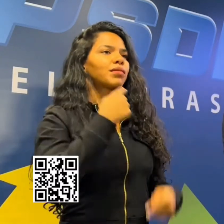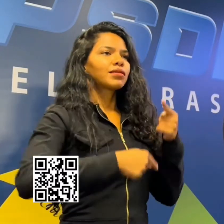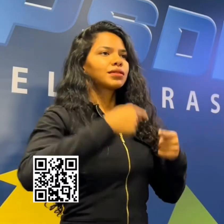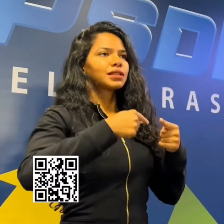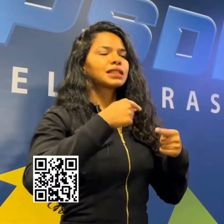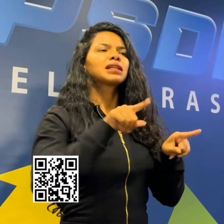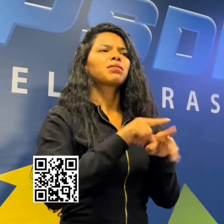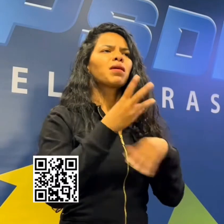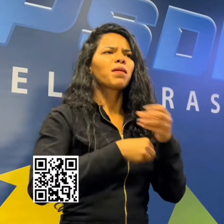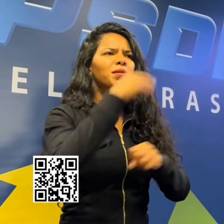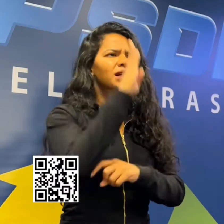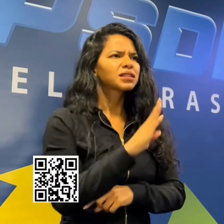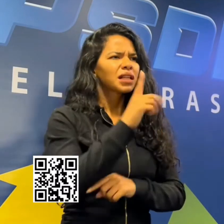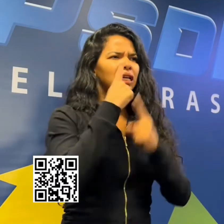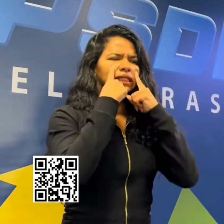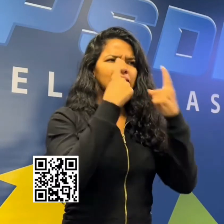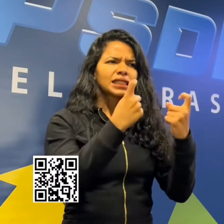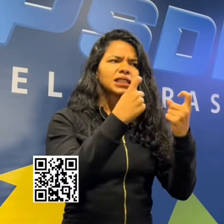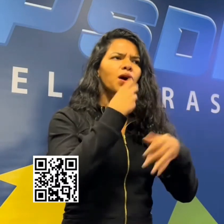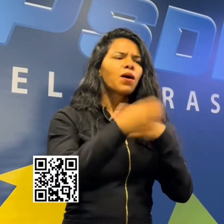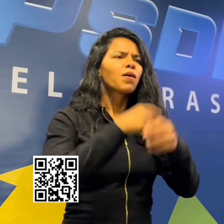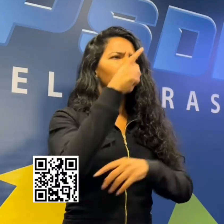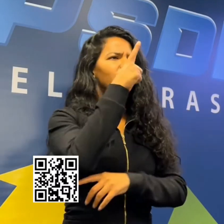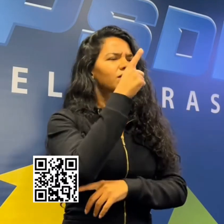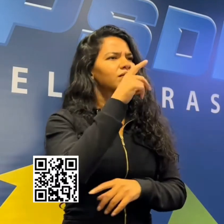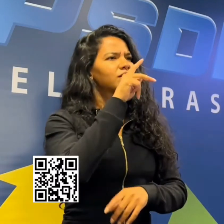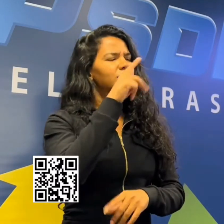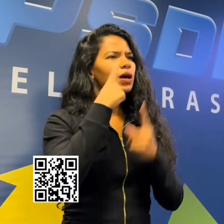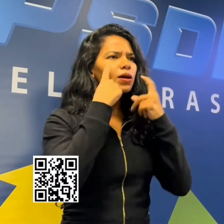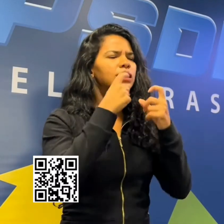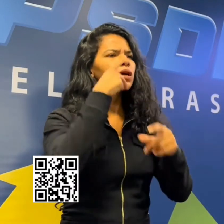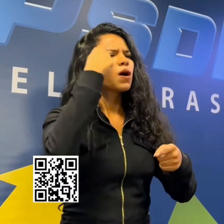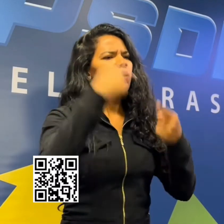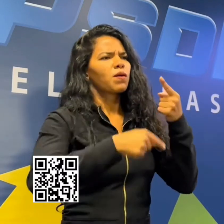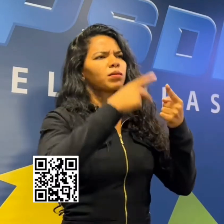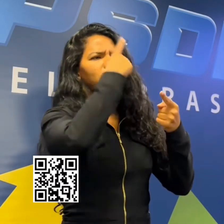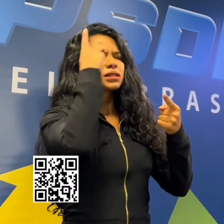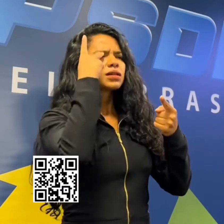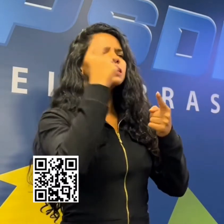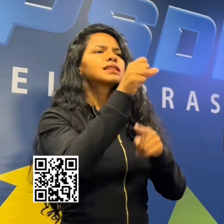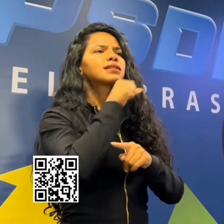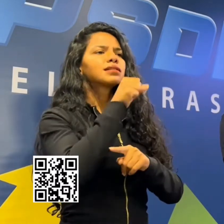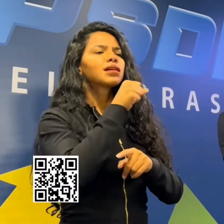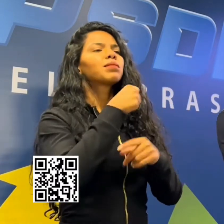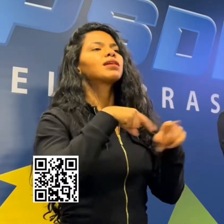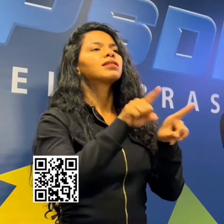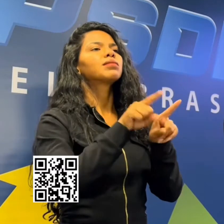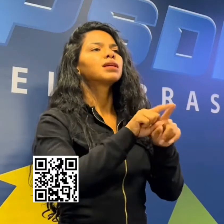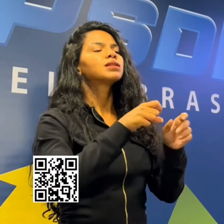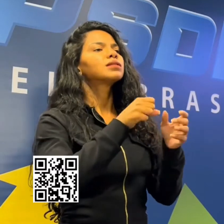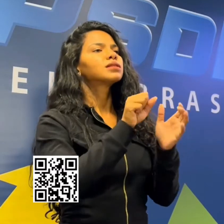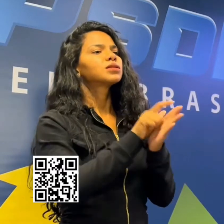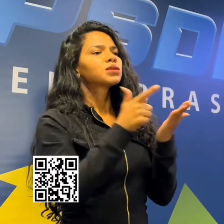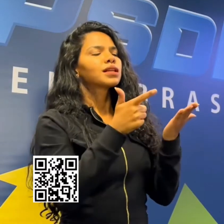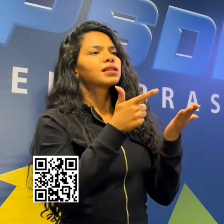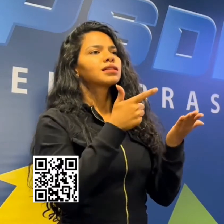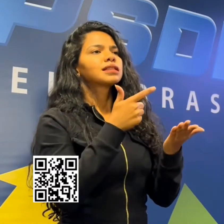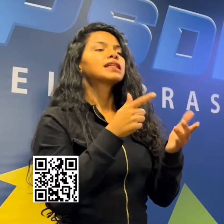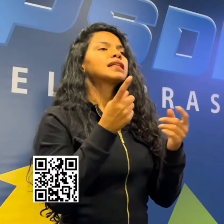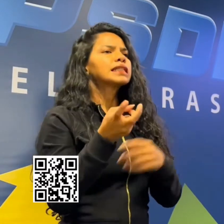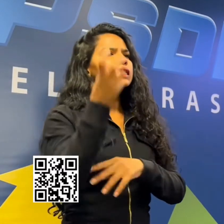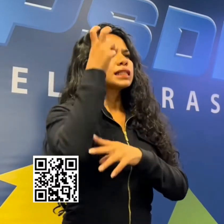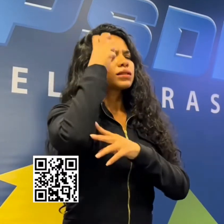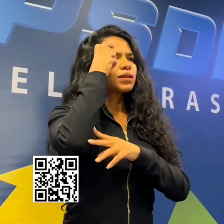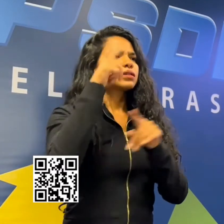no Brasil da violência, violência contra imprensas, jornalistas e intelectuais. Ficamos presos numa armadilha,